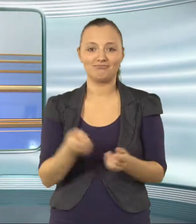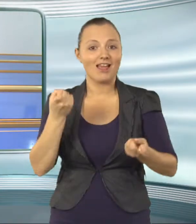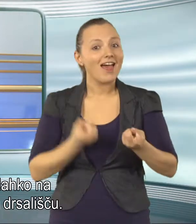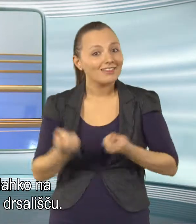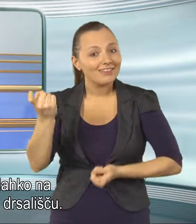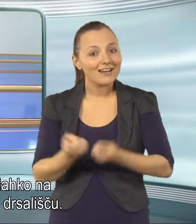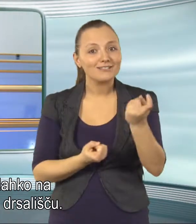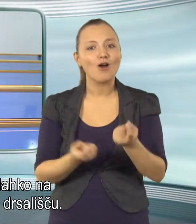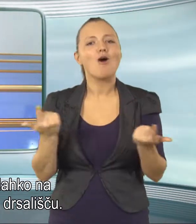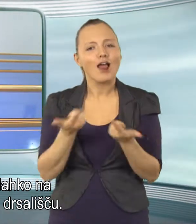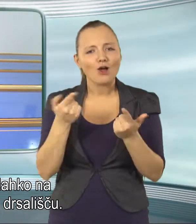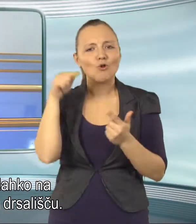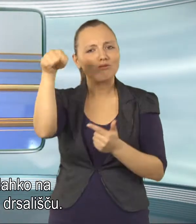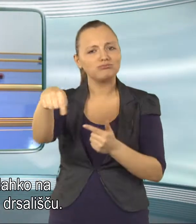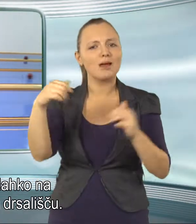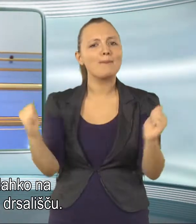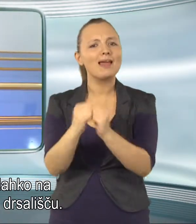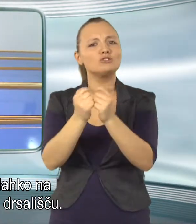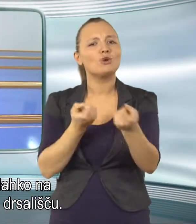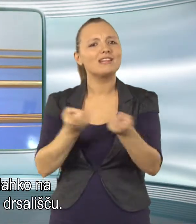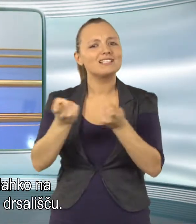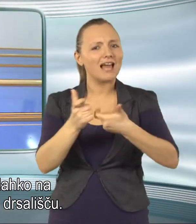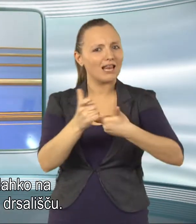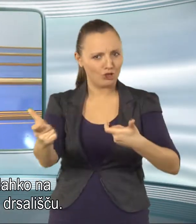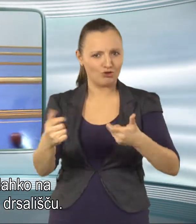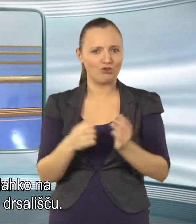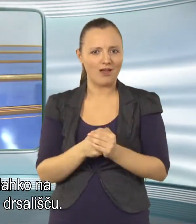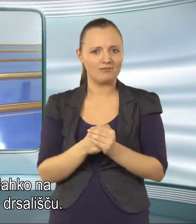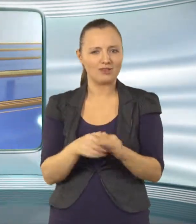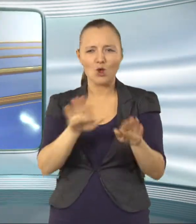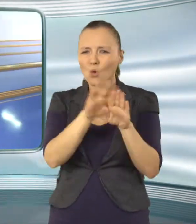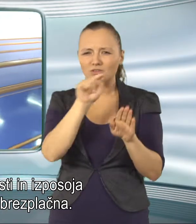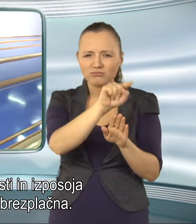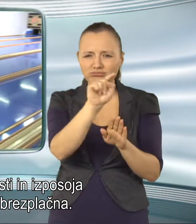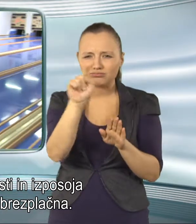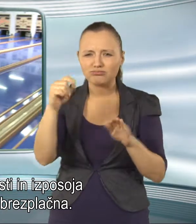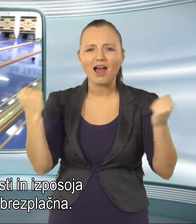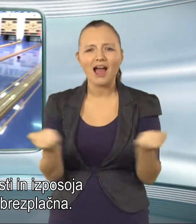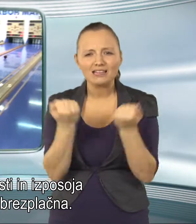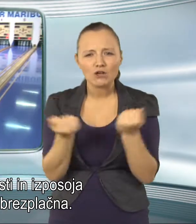Drsajo lahko na mestnem drsališču, vse dejavnosti in izposoje loparjev je brezplačna.